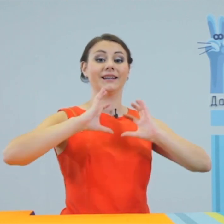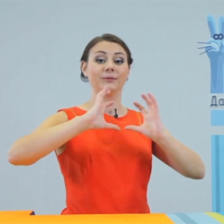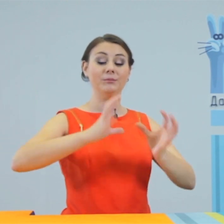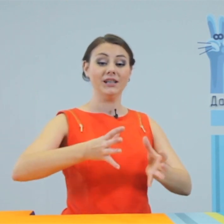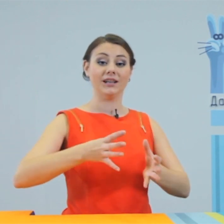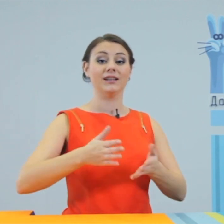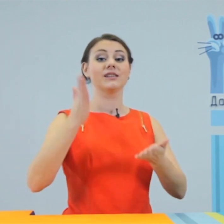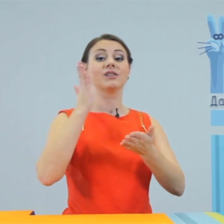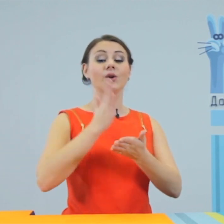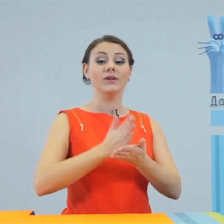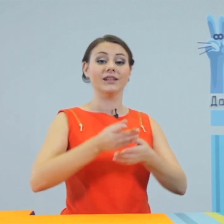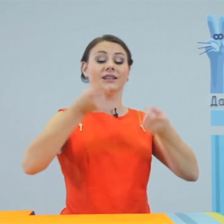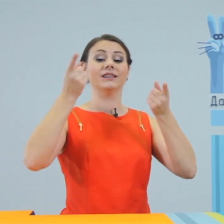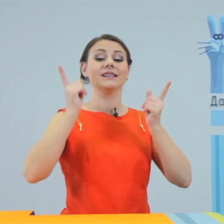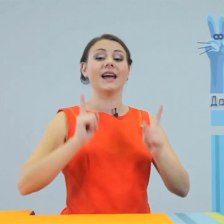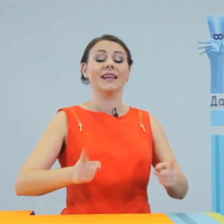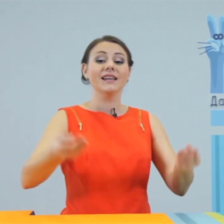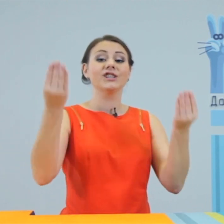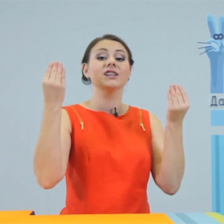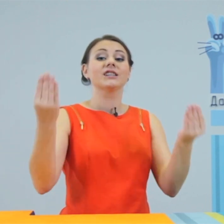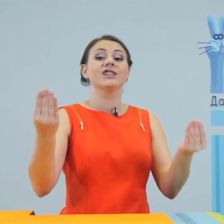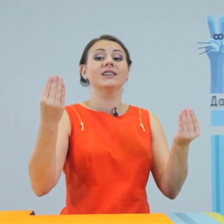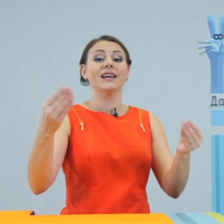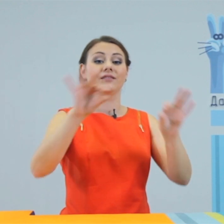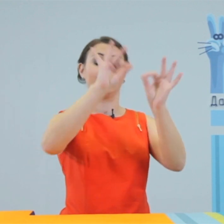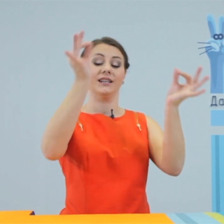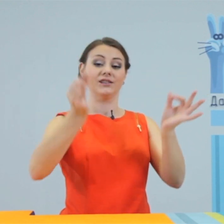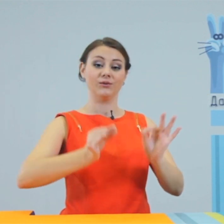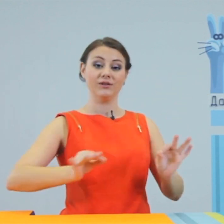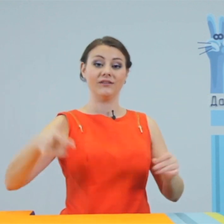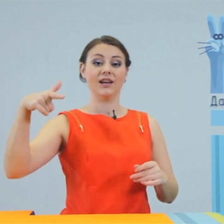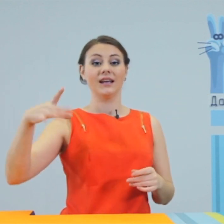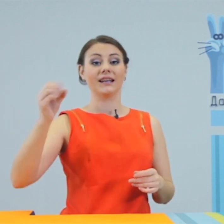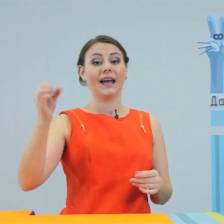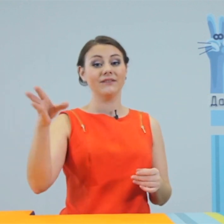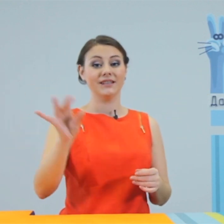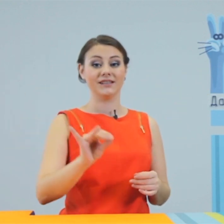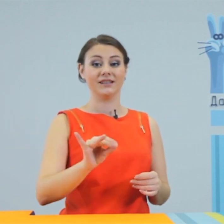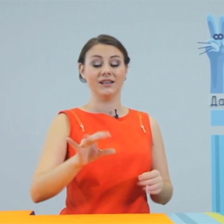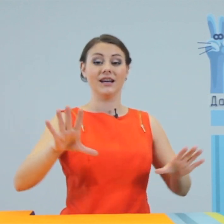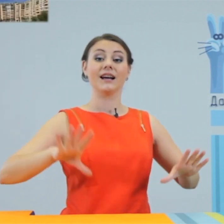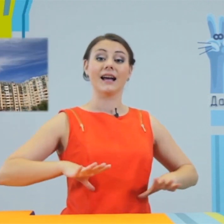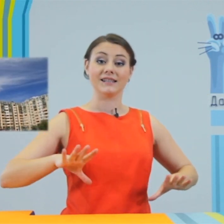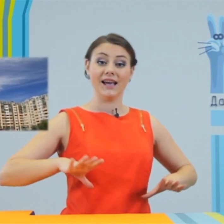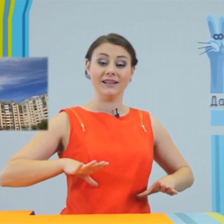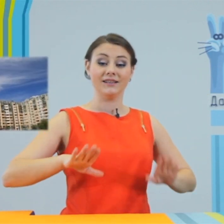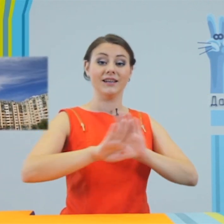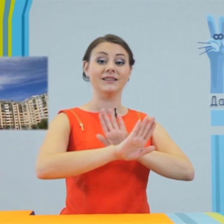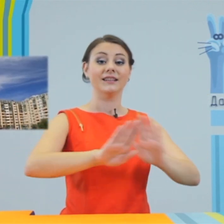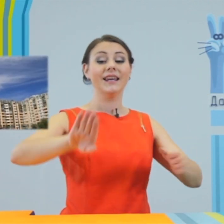мира созданы настоящие шедевры искусства граффити. Казань – не